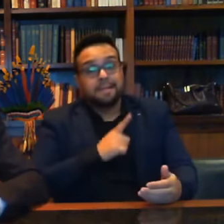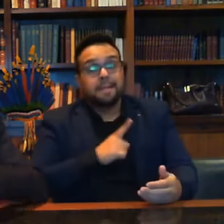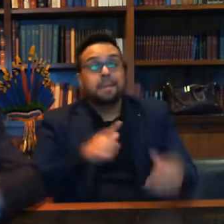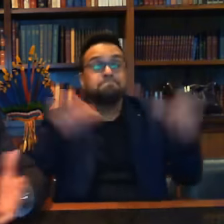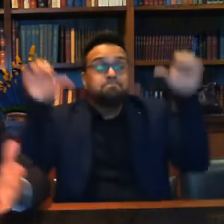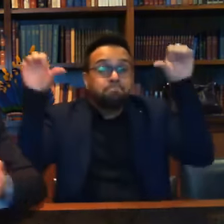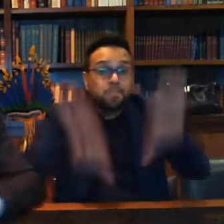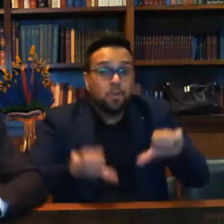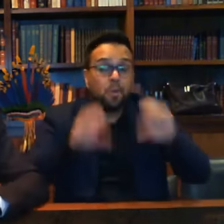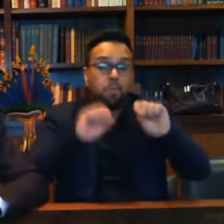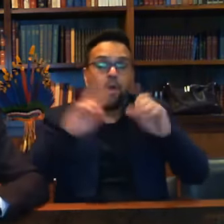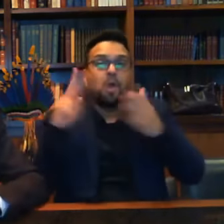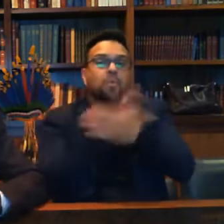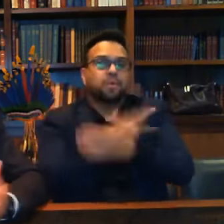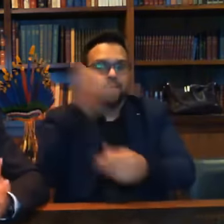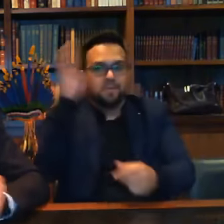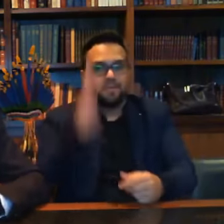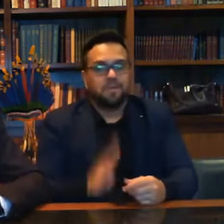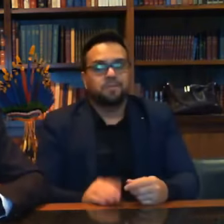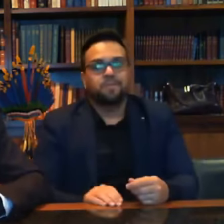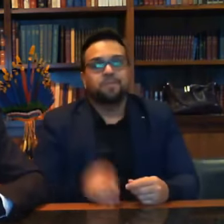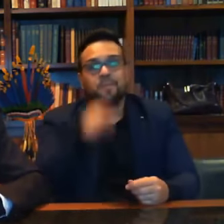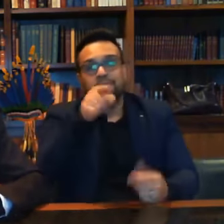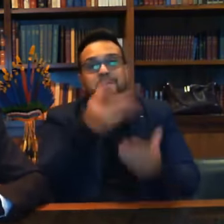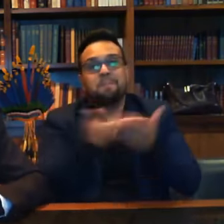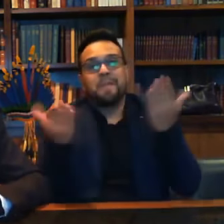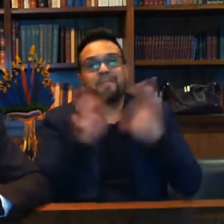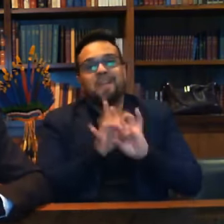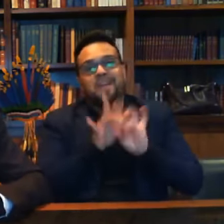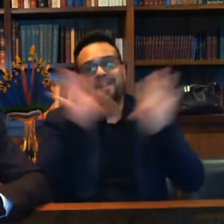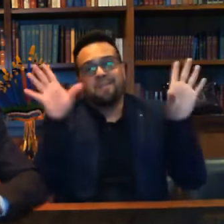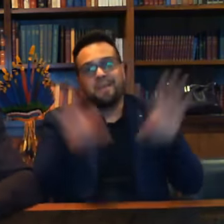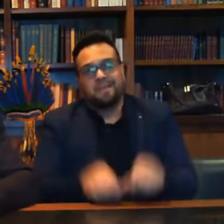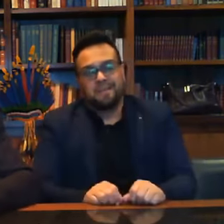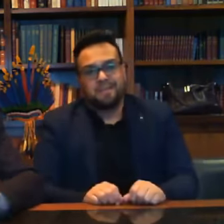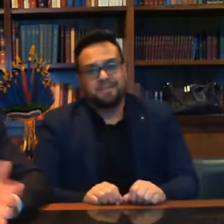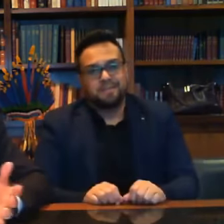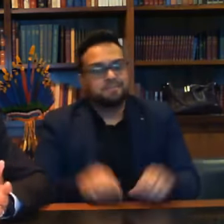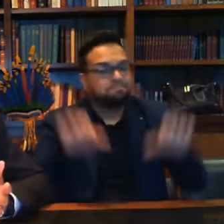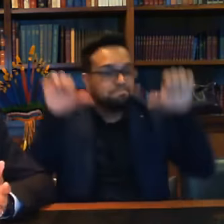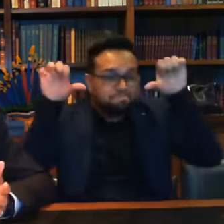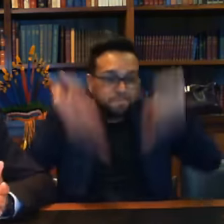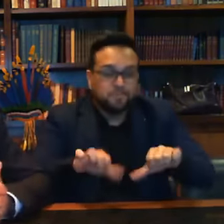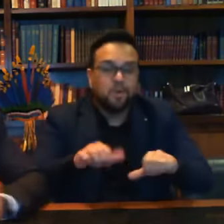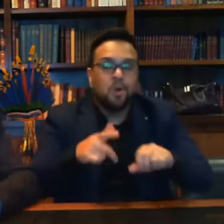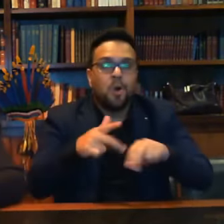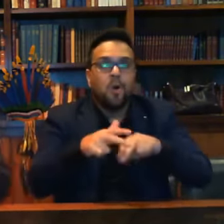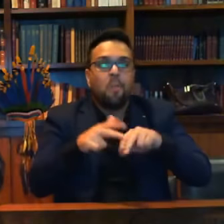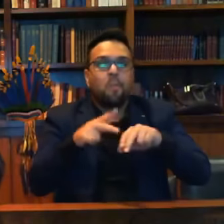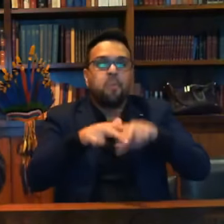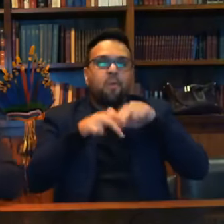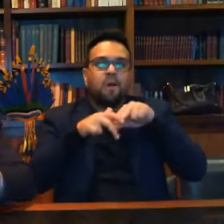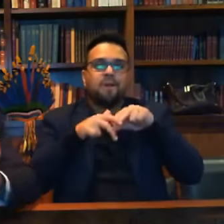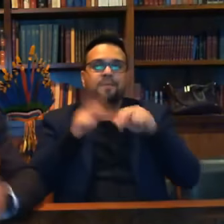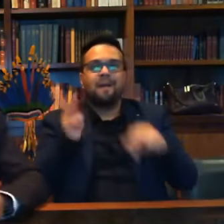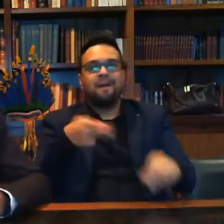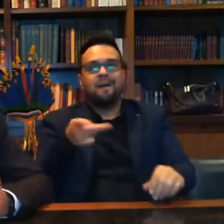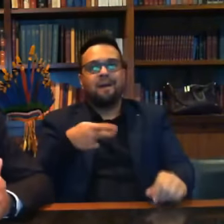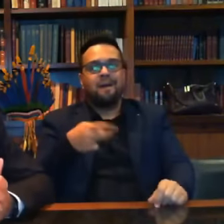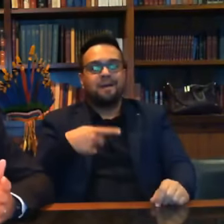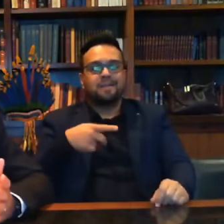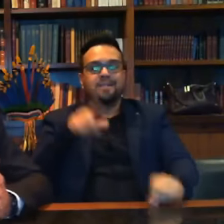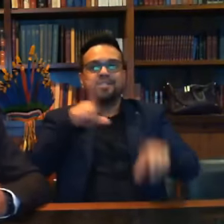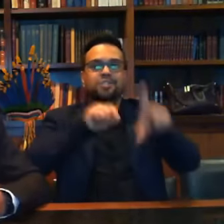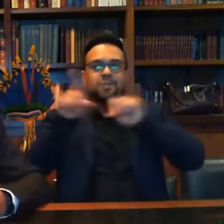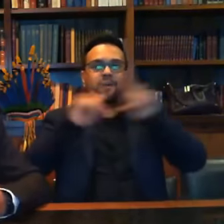que pode acontecer com o nosso Brasil. É você perder a liberdade por péssimas escolhas. Tem milhares de pessoas